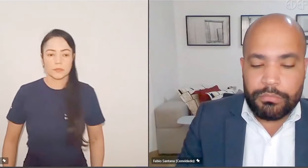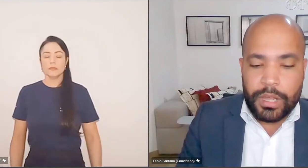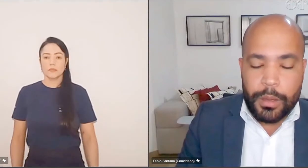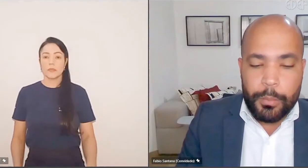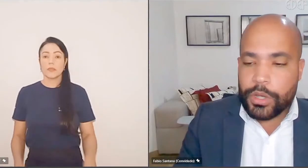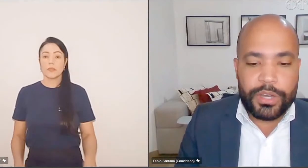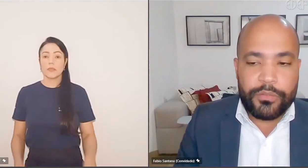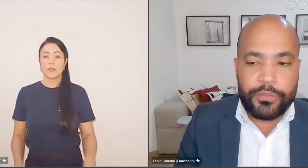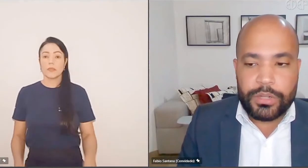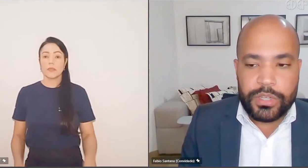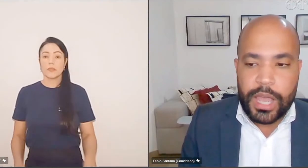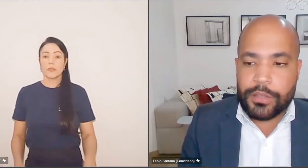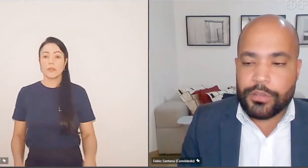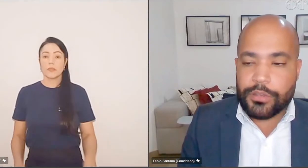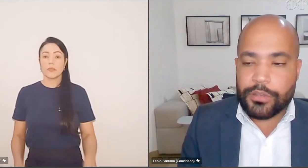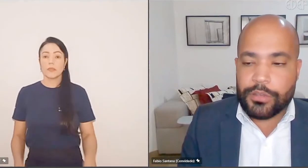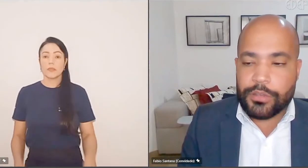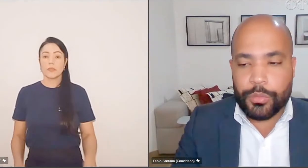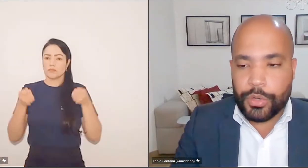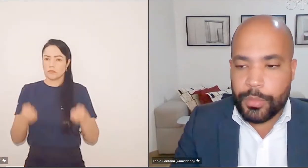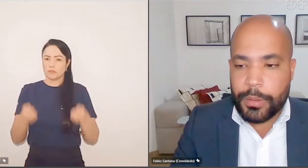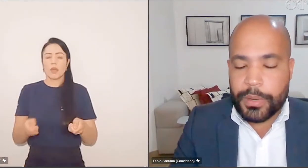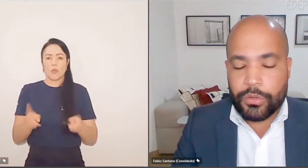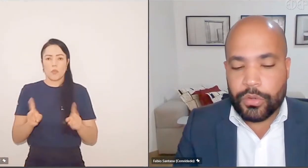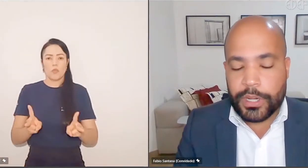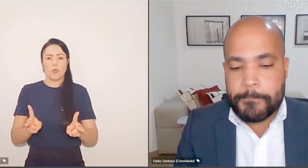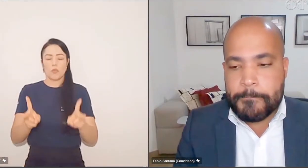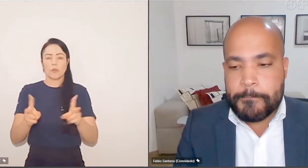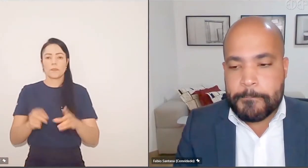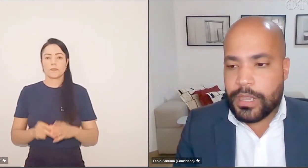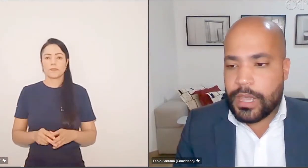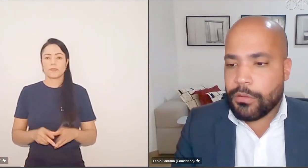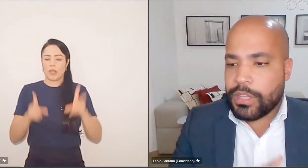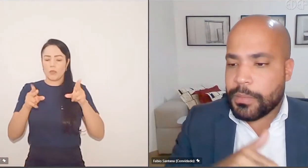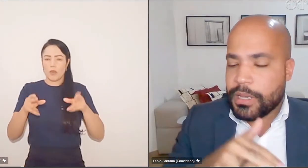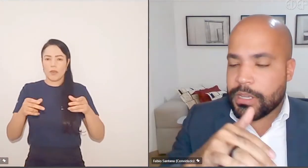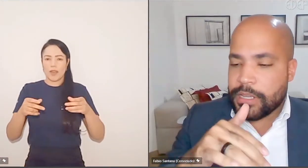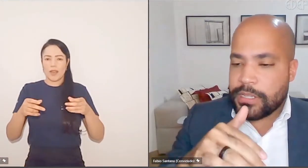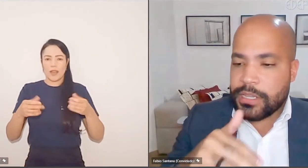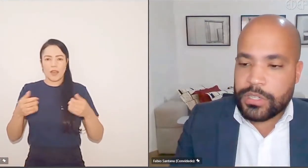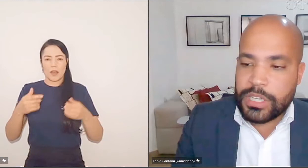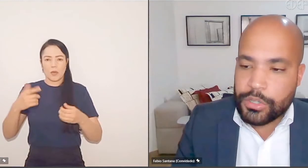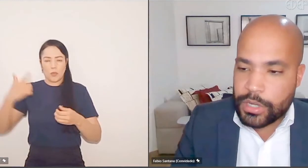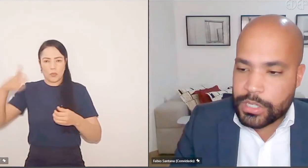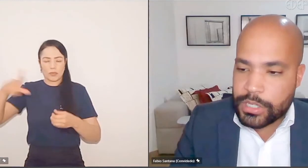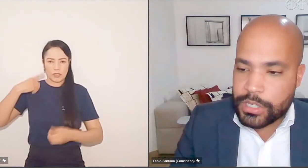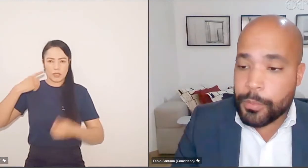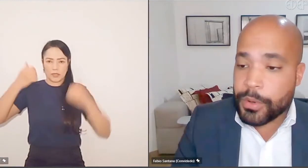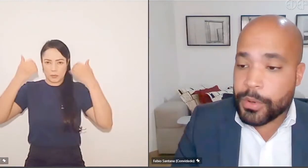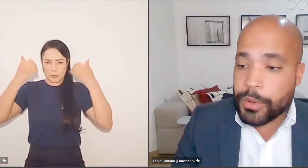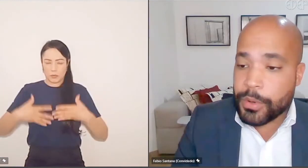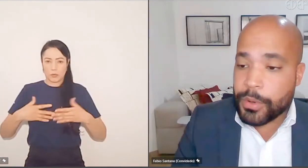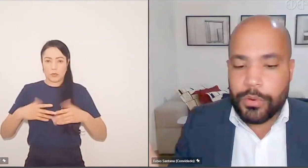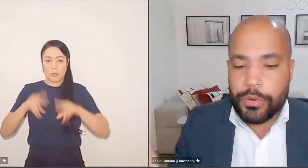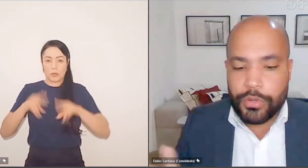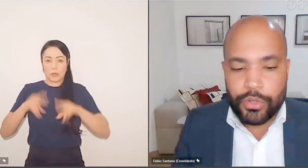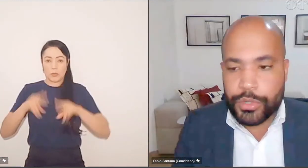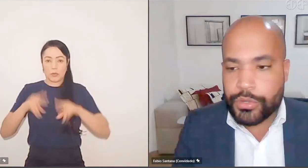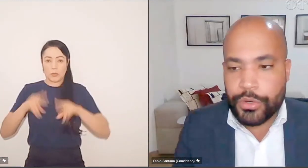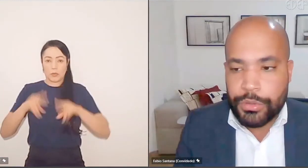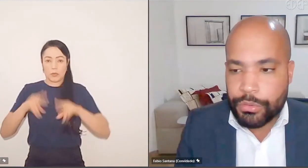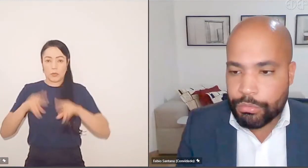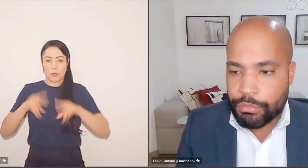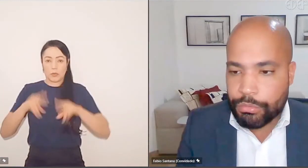consolidaram muitas questões que estavam nos enunciados, como foi dito muito bem para a doutora Daniela, o tema 106 do STJ, ele veio, por exemplo, em